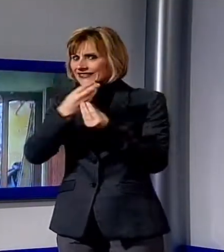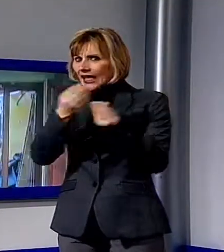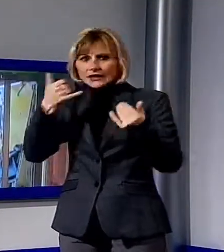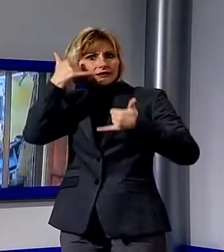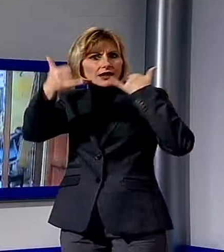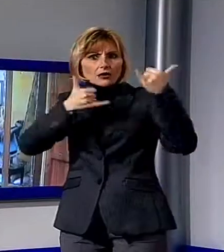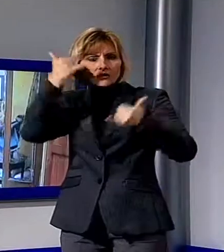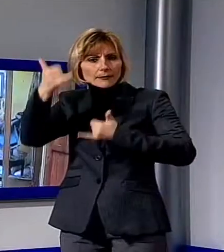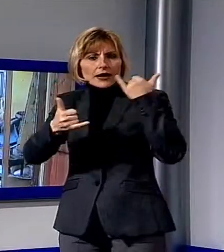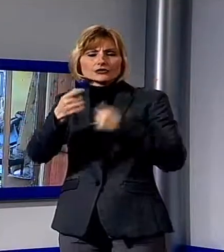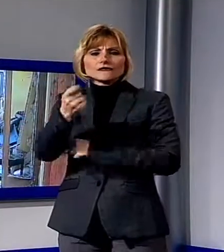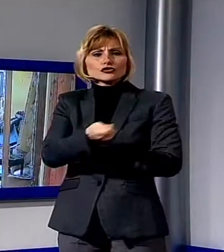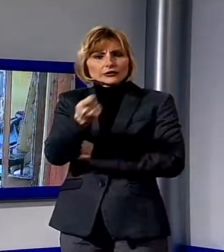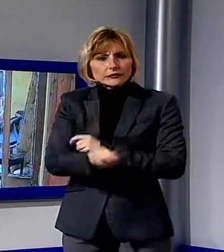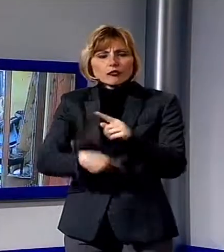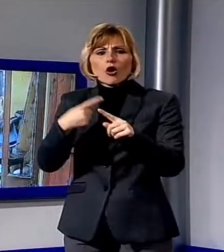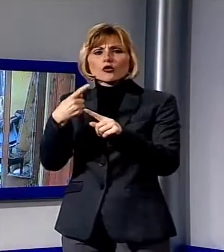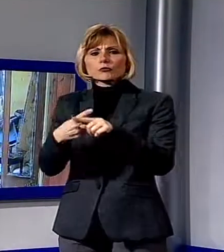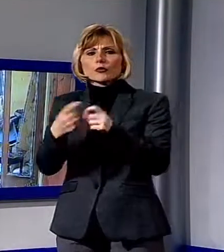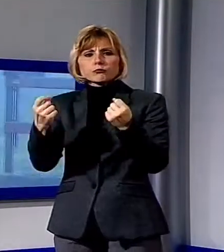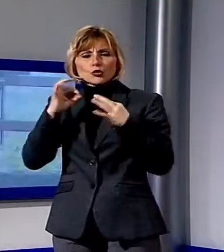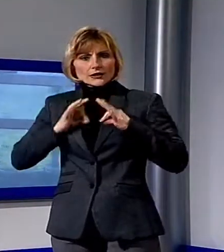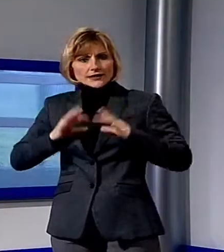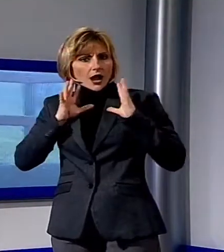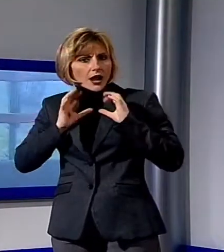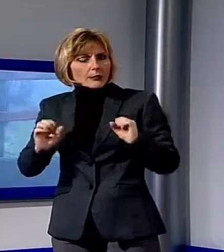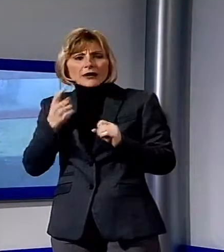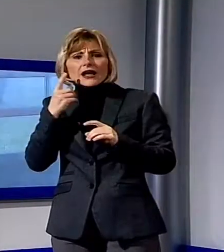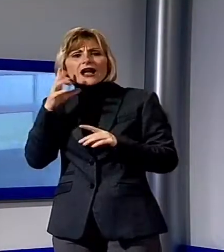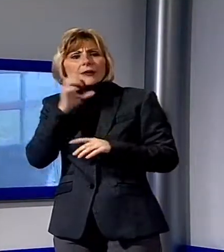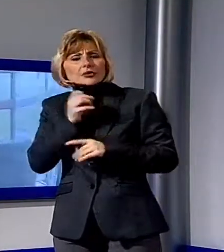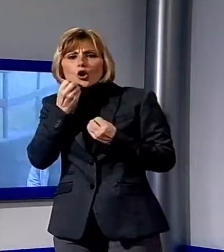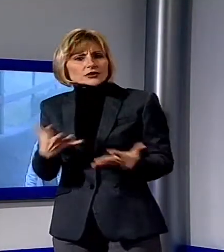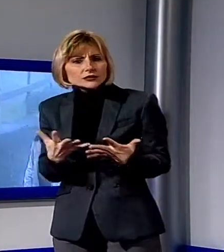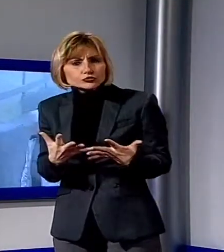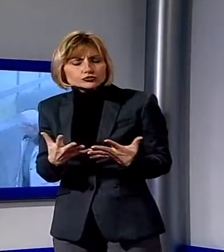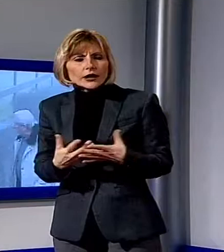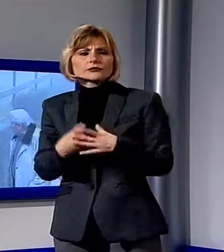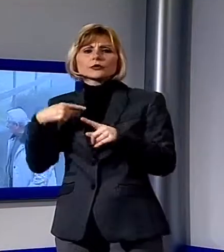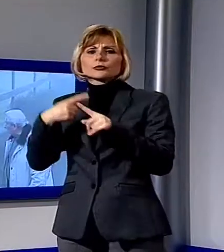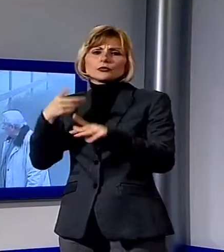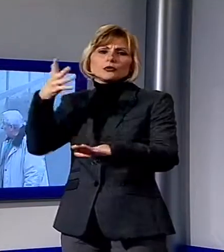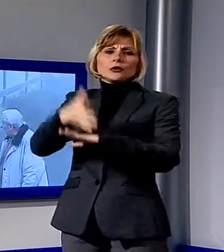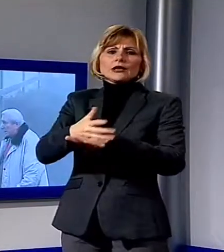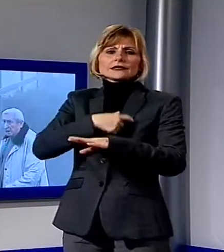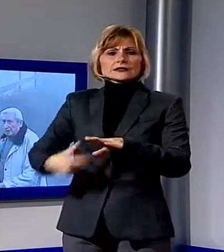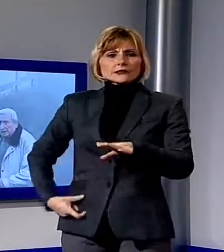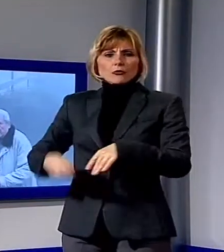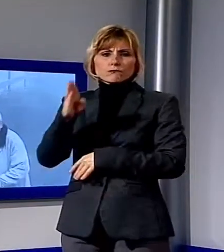vigili del fuoco per chiedere cosa fosse accaduto. Sul posto è accorso anche il sindaco di Barga, Marco Bonini. Tanto direi che sono